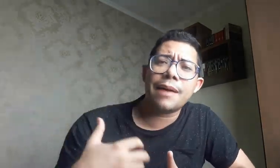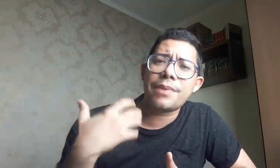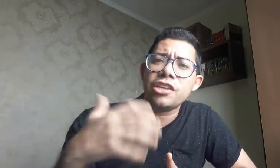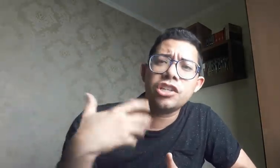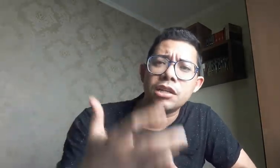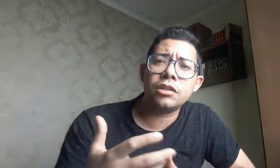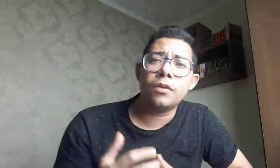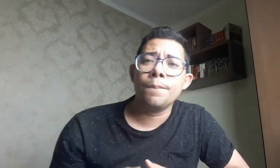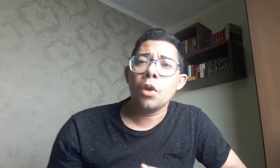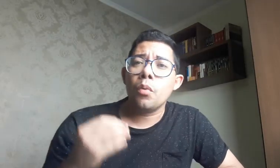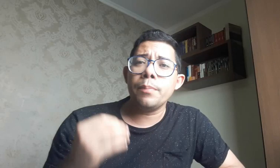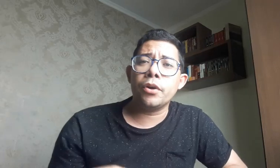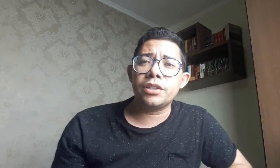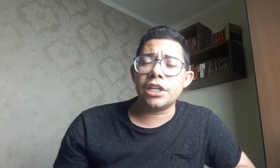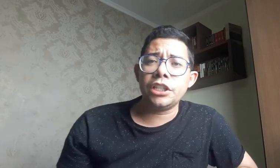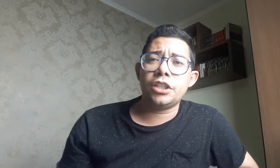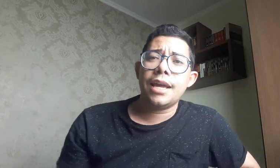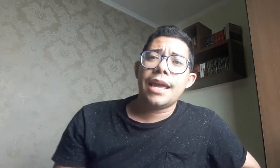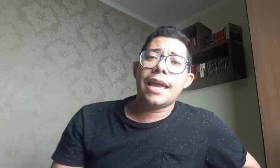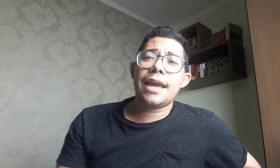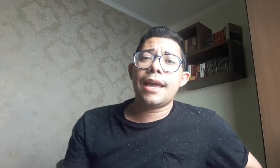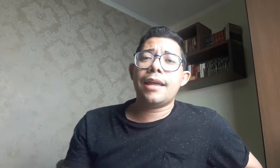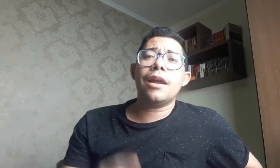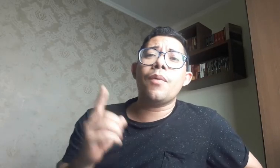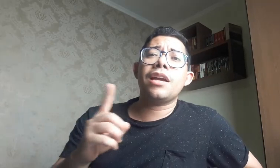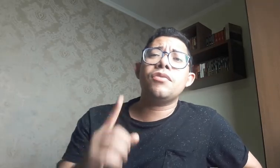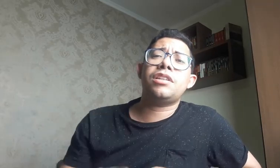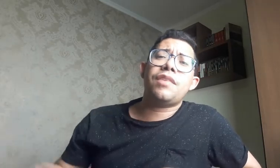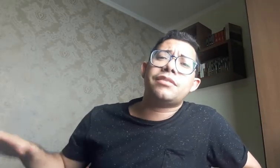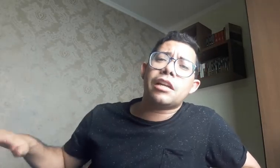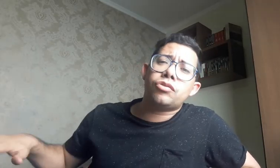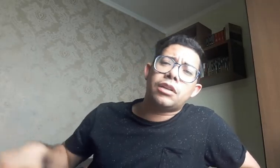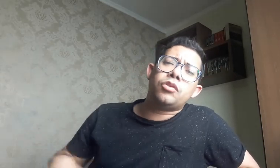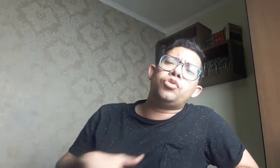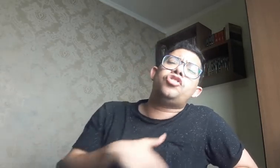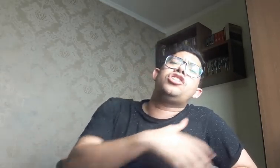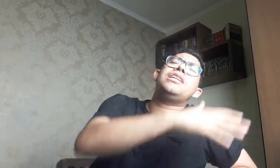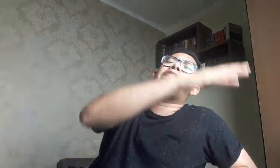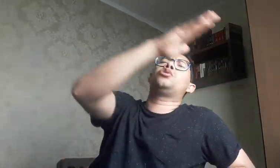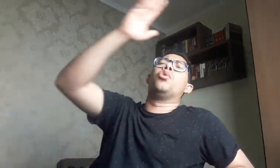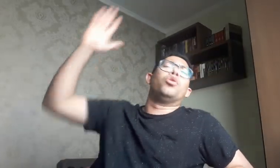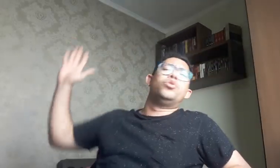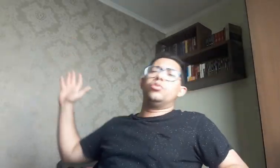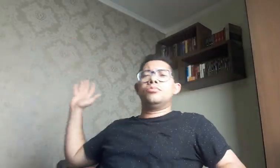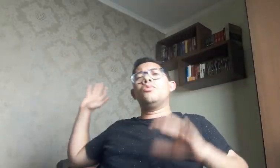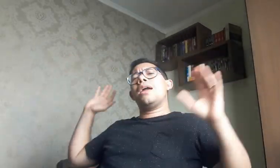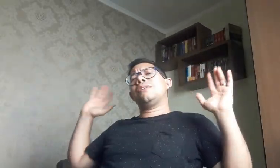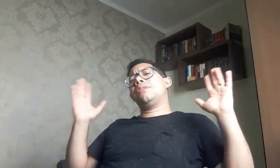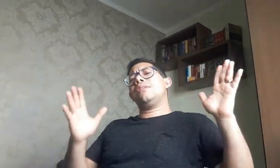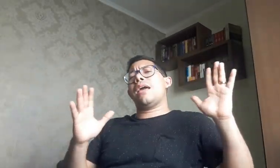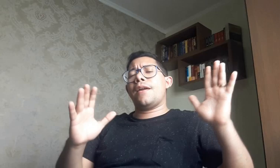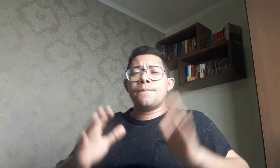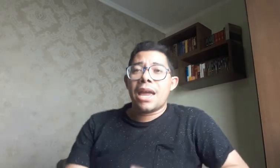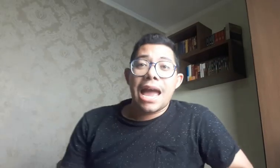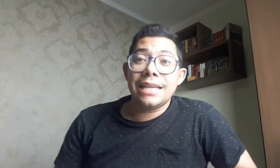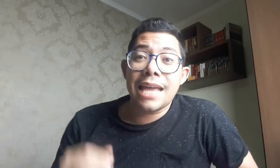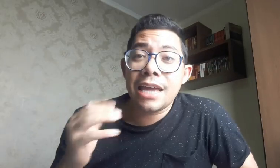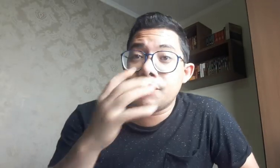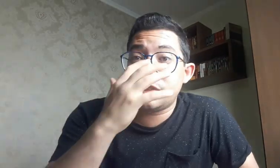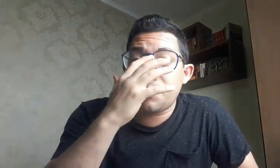praticando. O importante não é que você venha estar estudando o dia todo. Não é essa a ideia. A ideia é que você